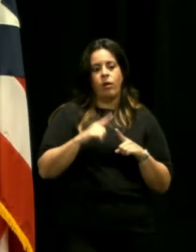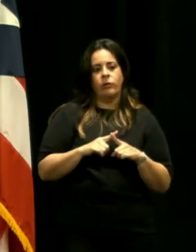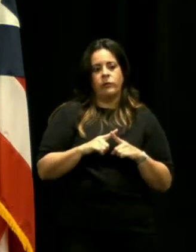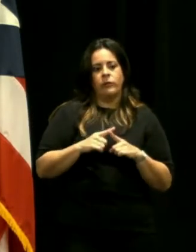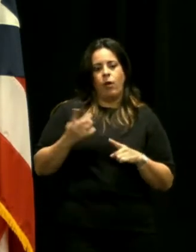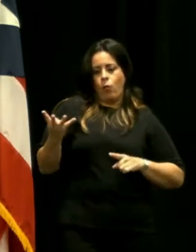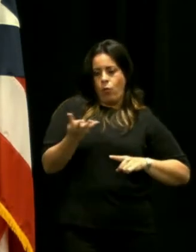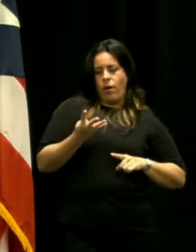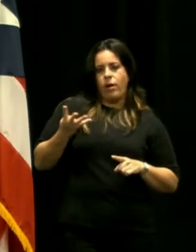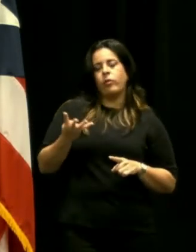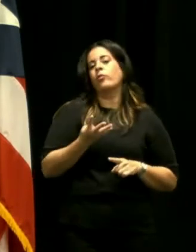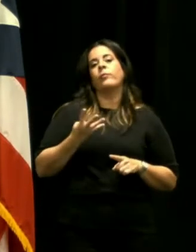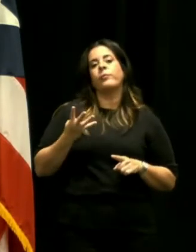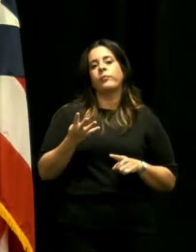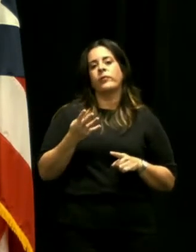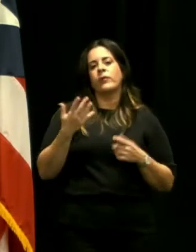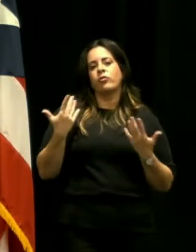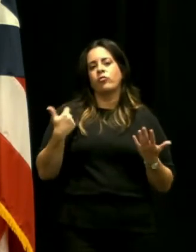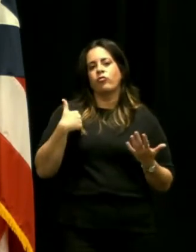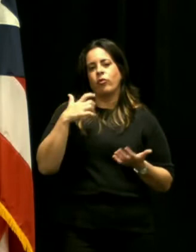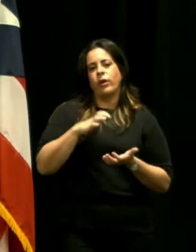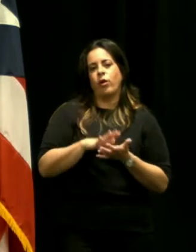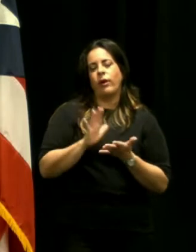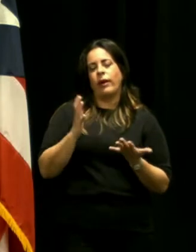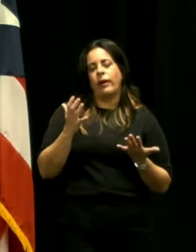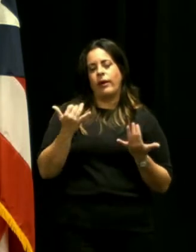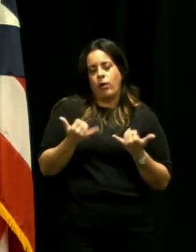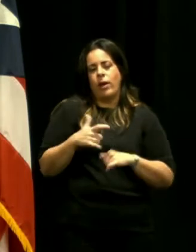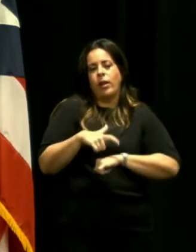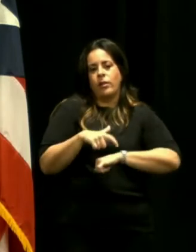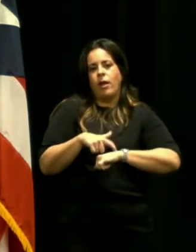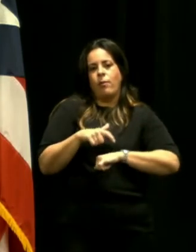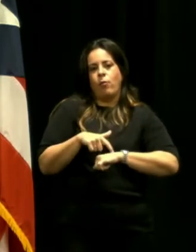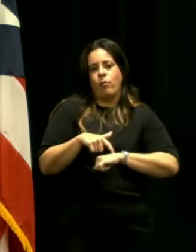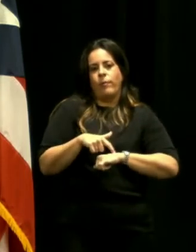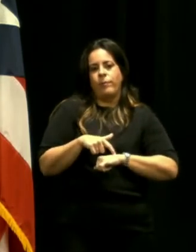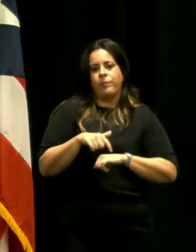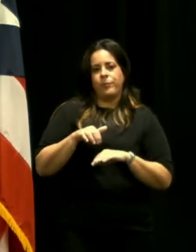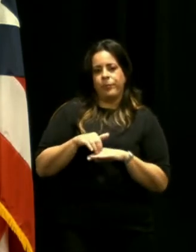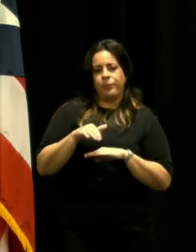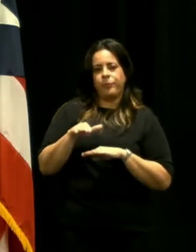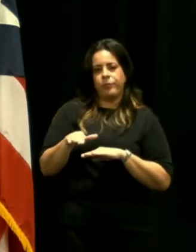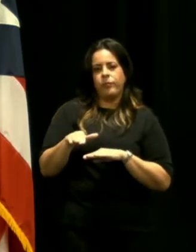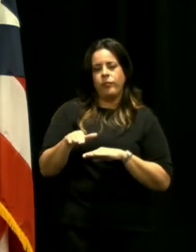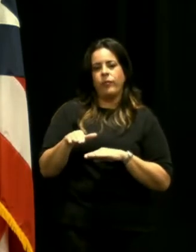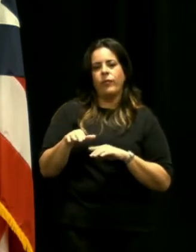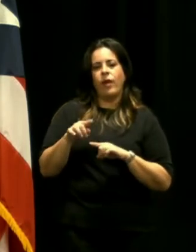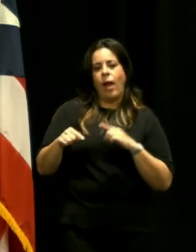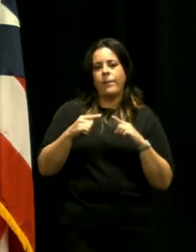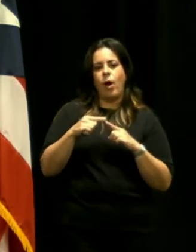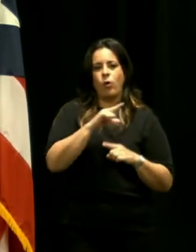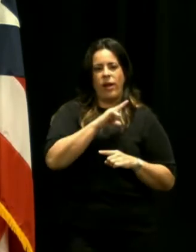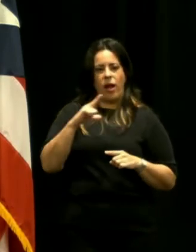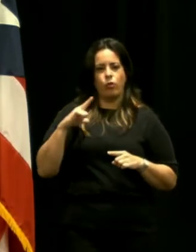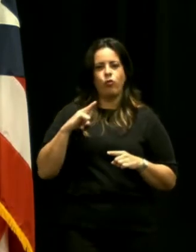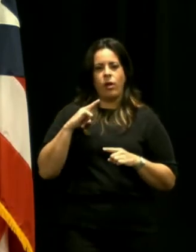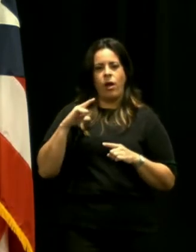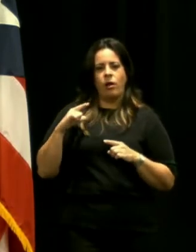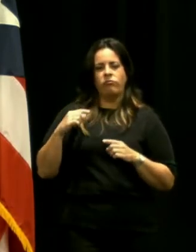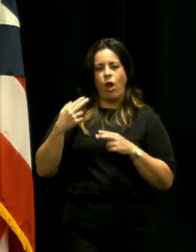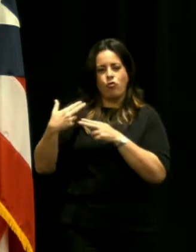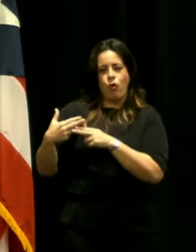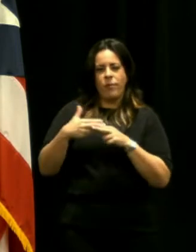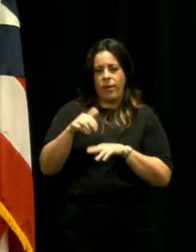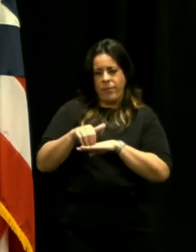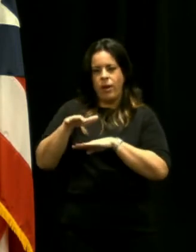cuatro yo creo que ya llegó entonces el momento de someter candidatos a la asamblea legislativa pero pudiera ser que